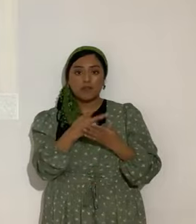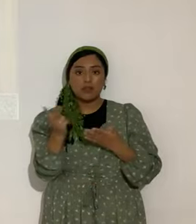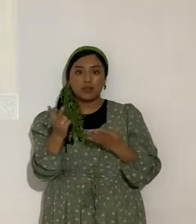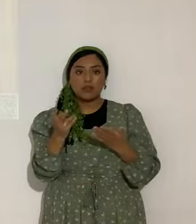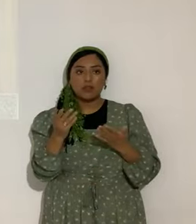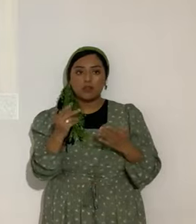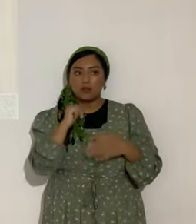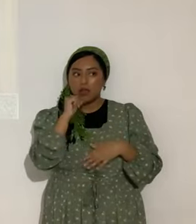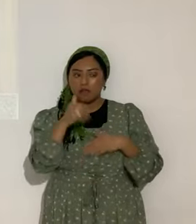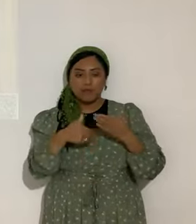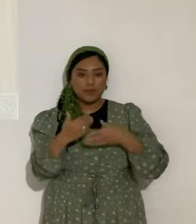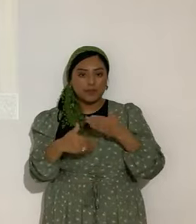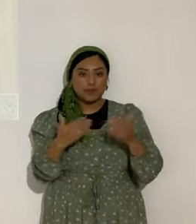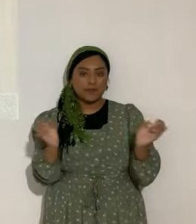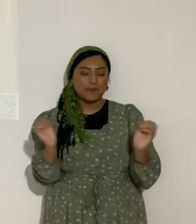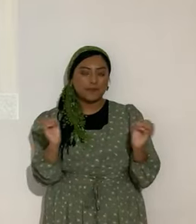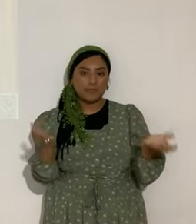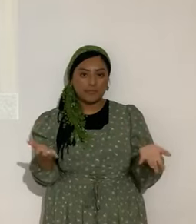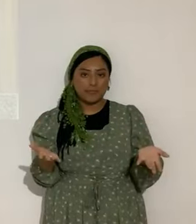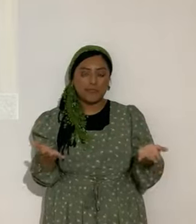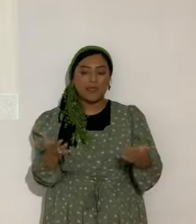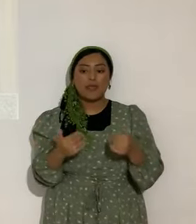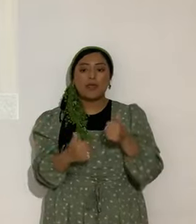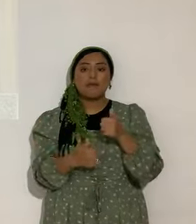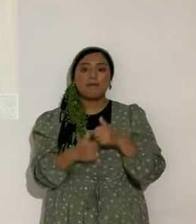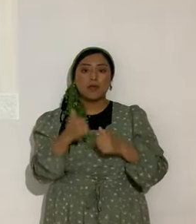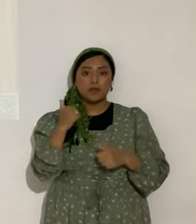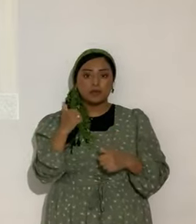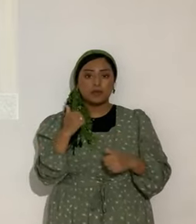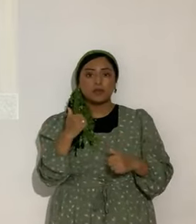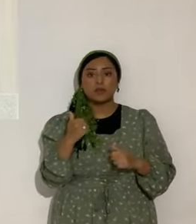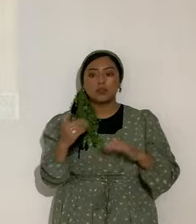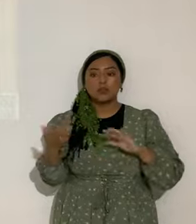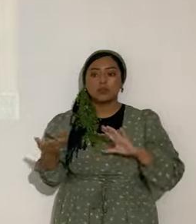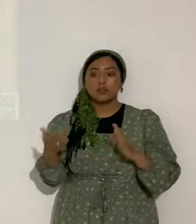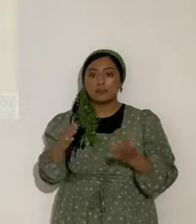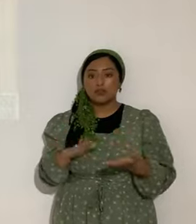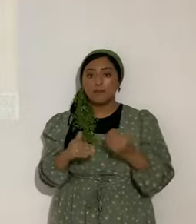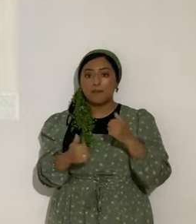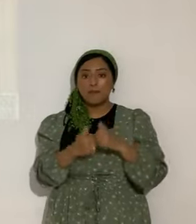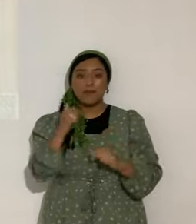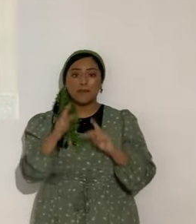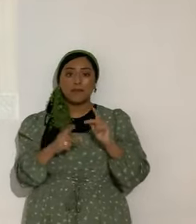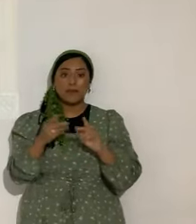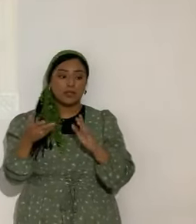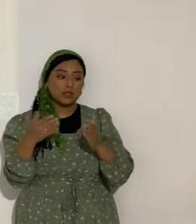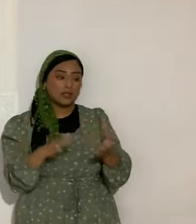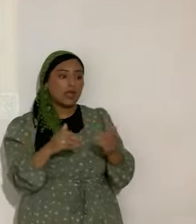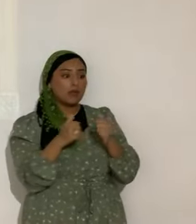avanzamos. La mayoría muere. La mayoría de la gente muere en sus defectos.